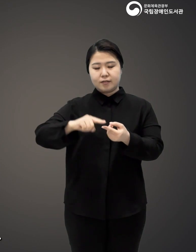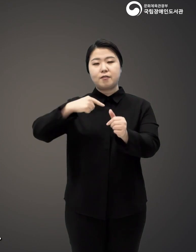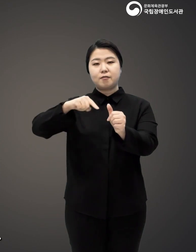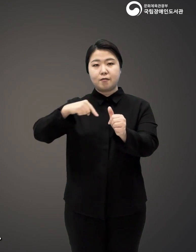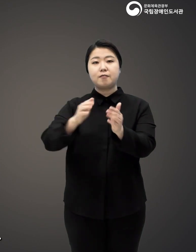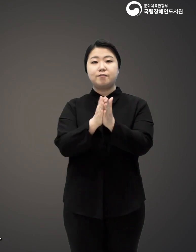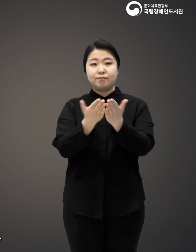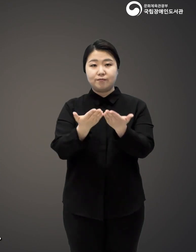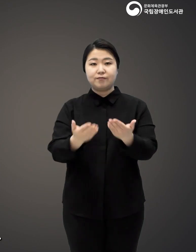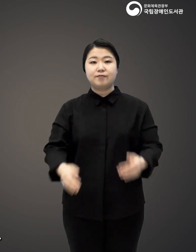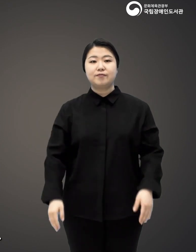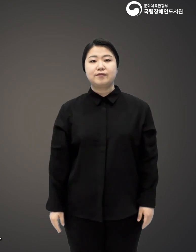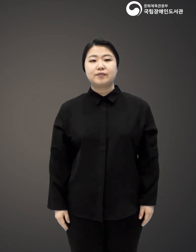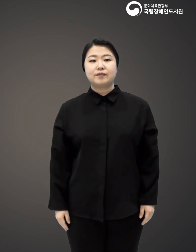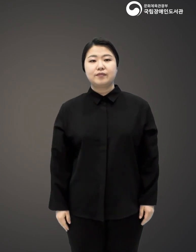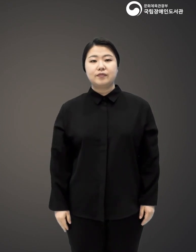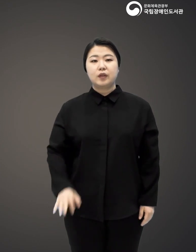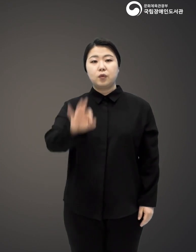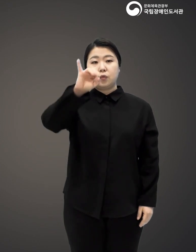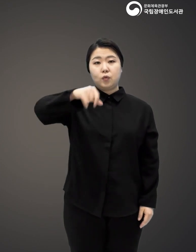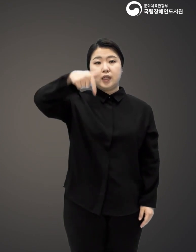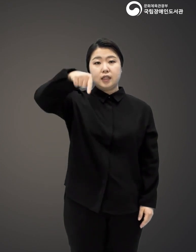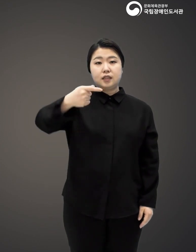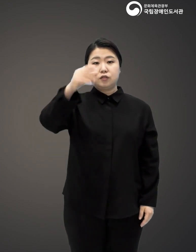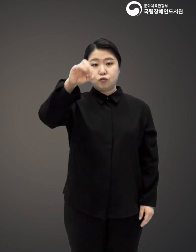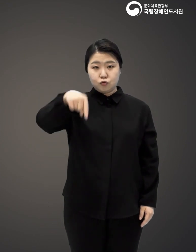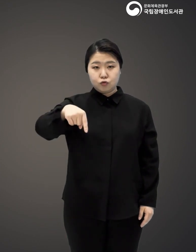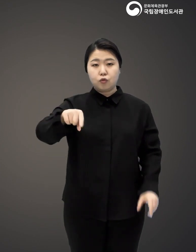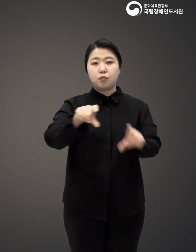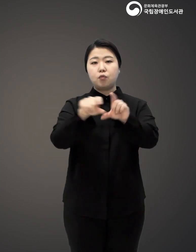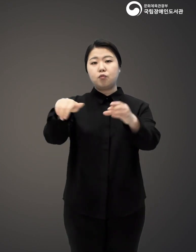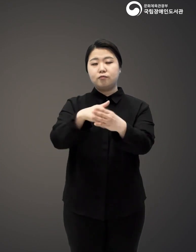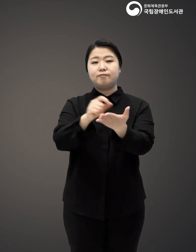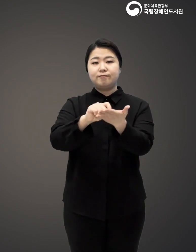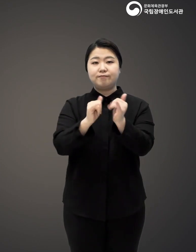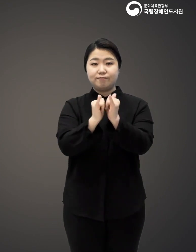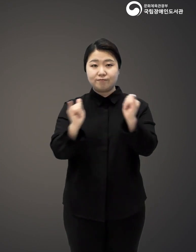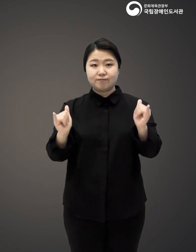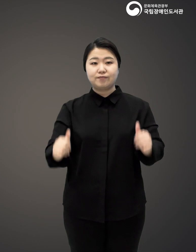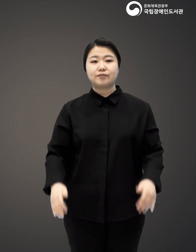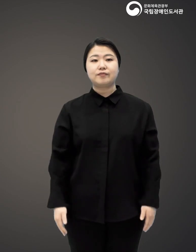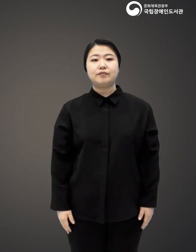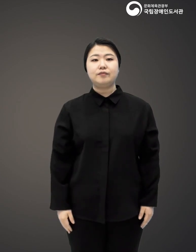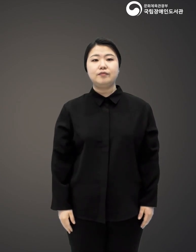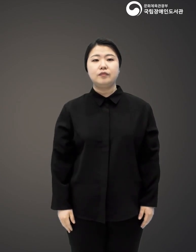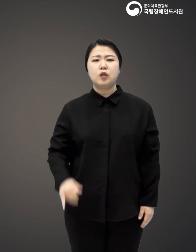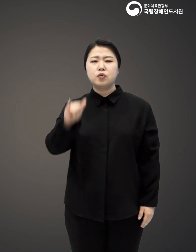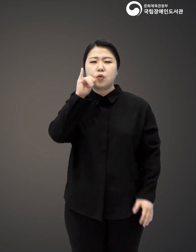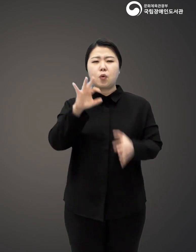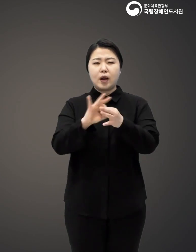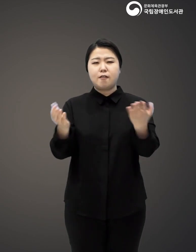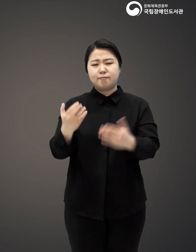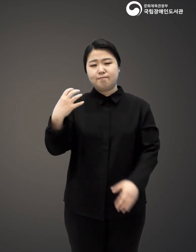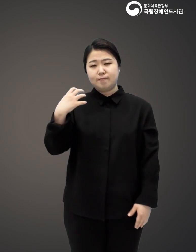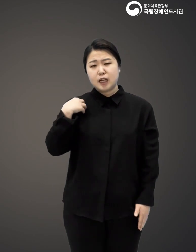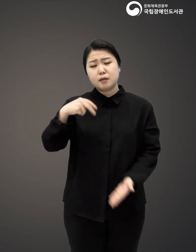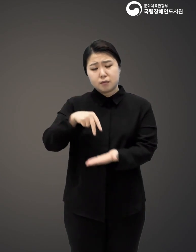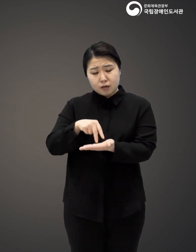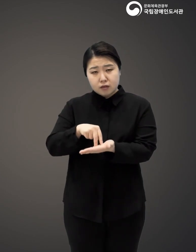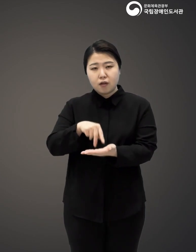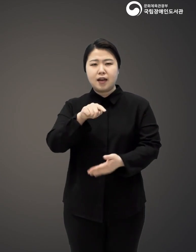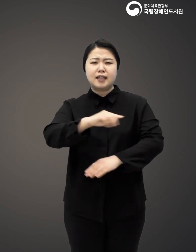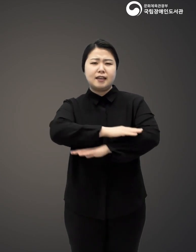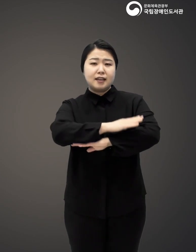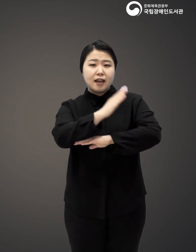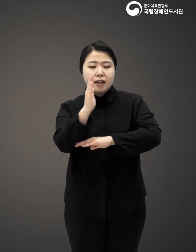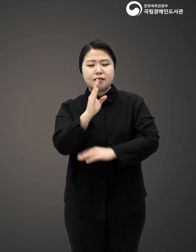하는지에 대한 탁월한 교과서 위근호, 대중문화 칼럼리스트 중독의 무게를 함께